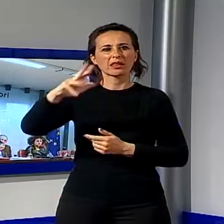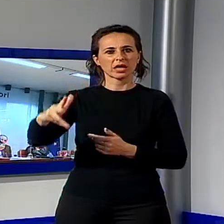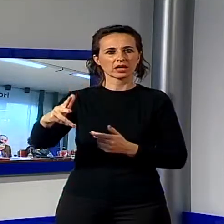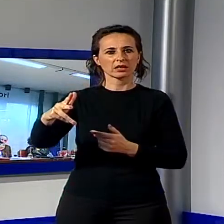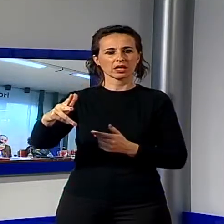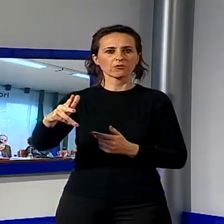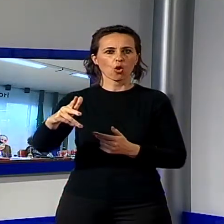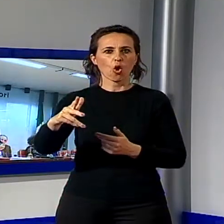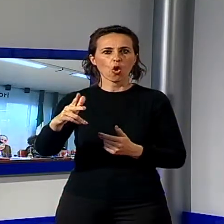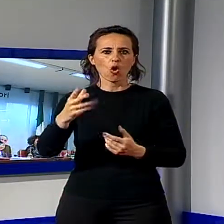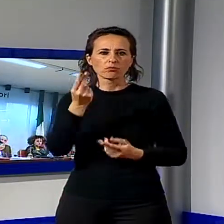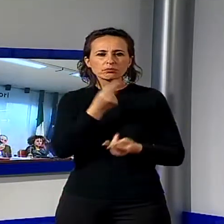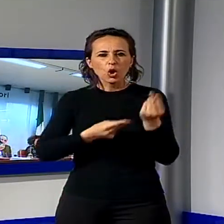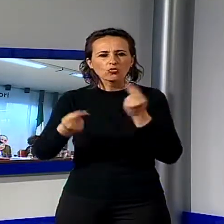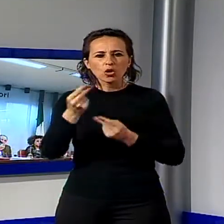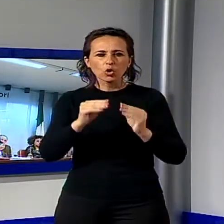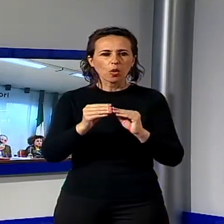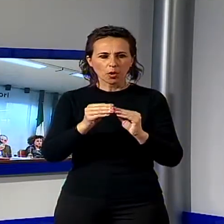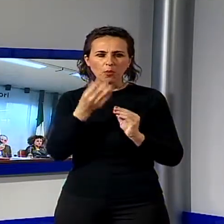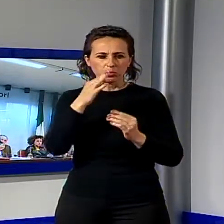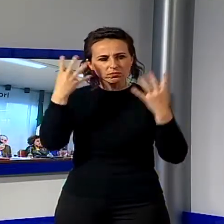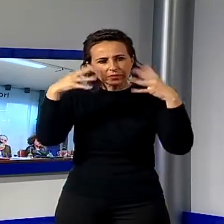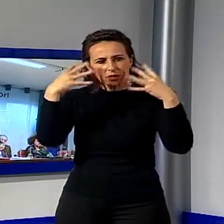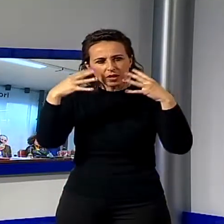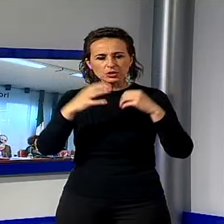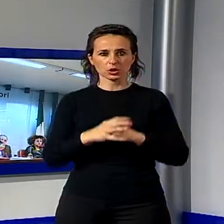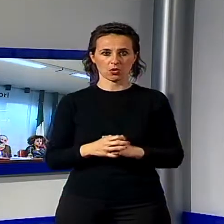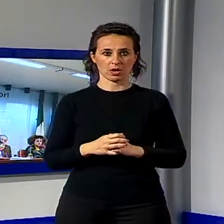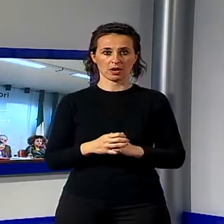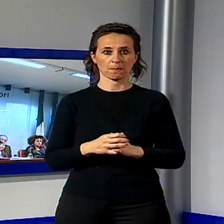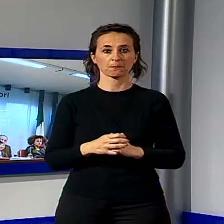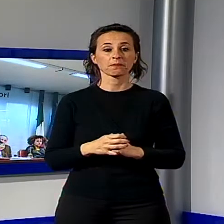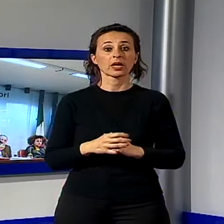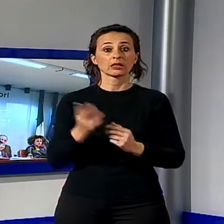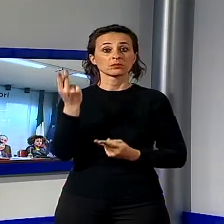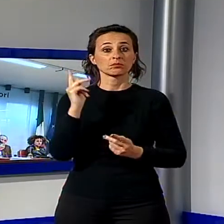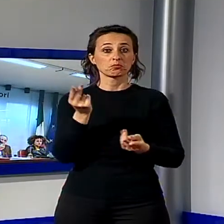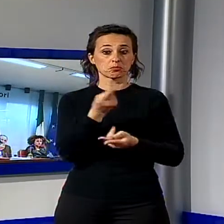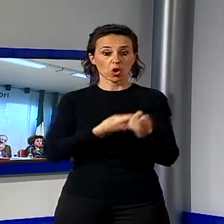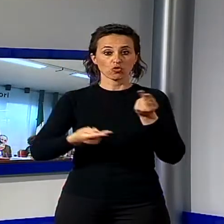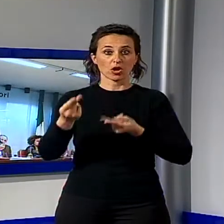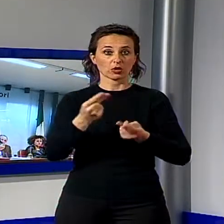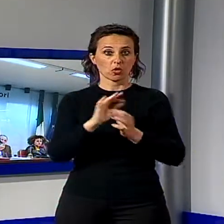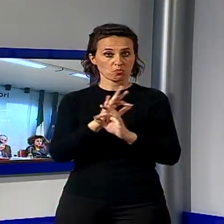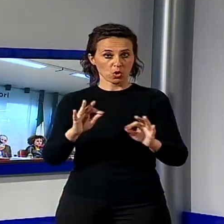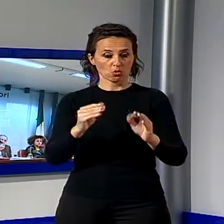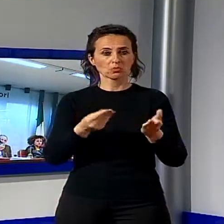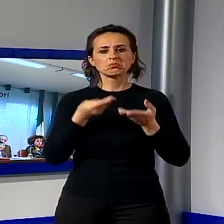ristretto che lavorerà alla stesura del progetto da presentare alle poste, detto Menesini. Capandoli quindi in prima nilia per